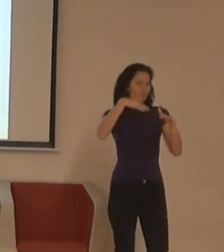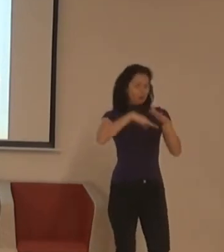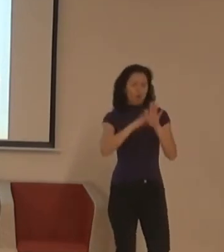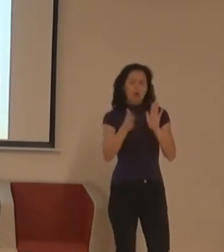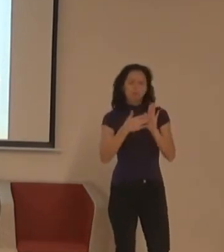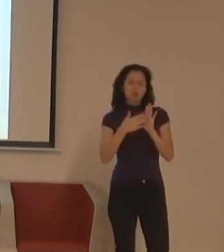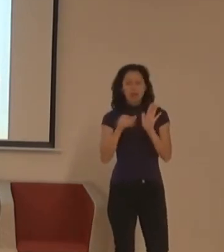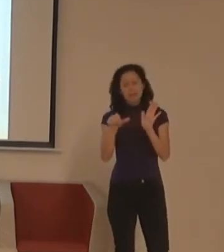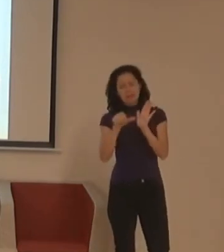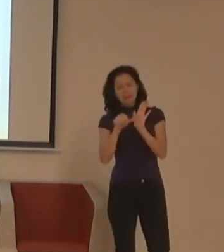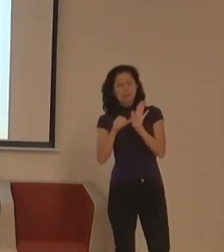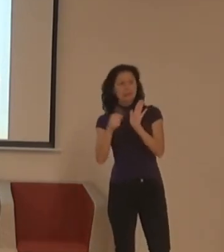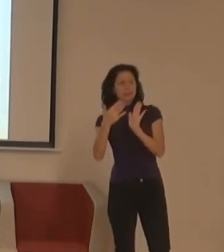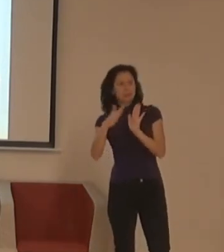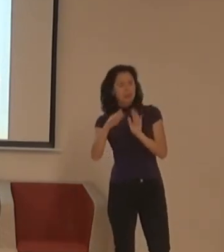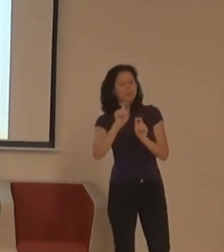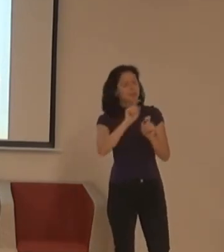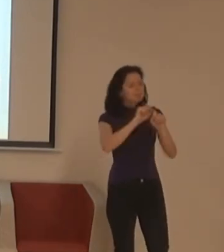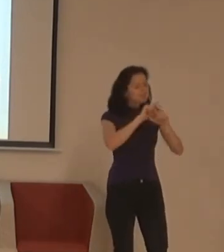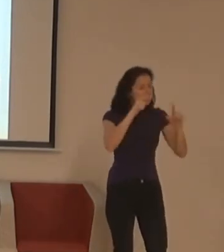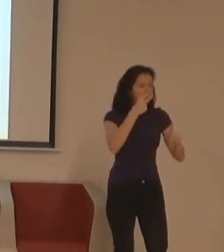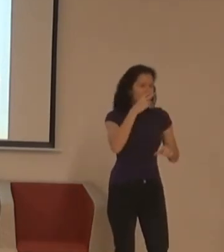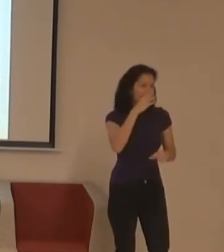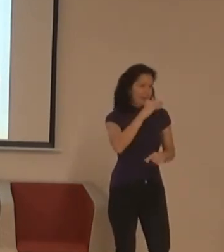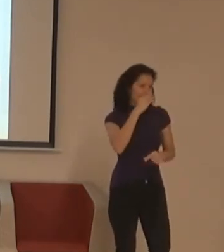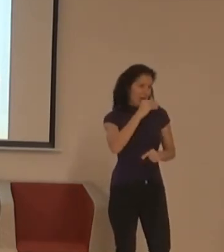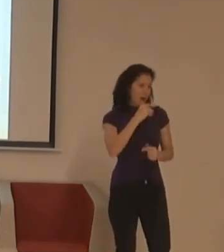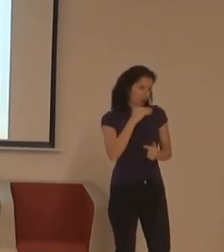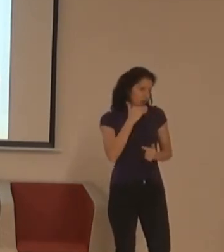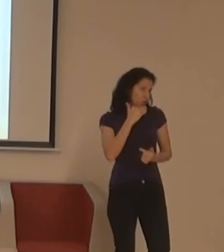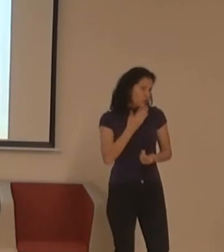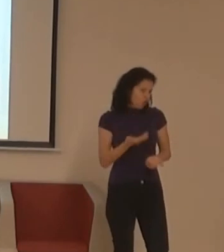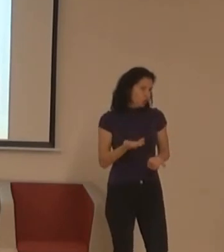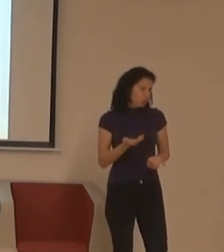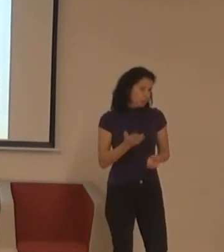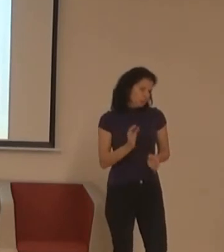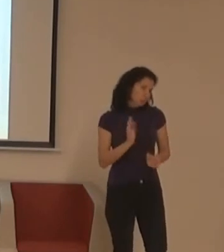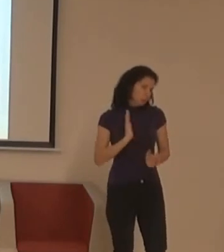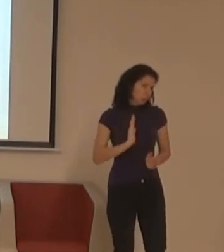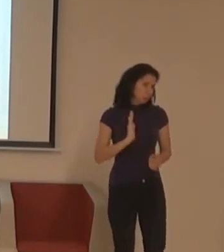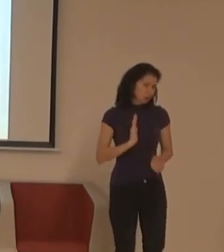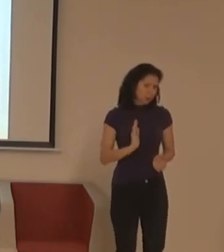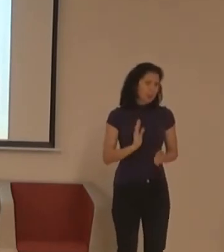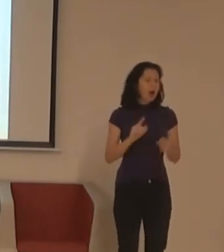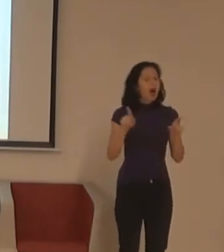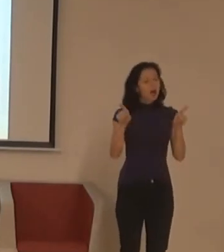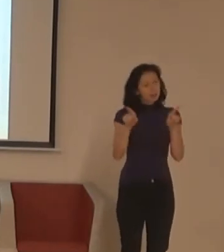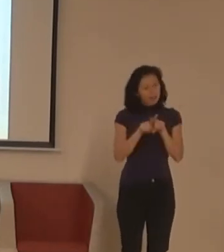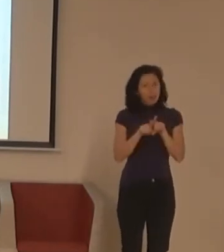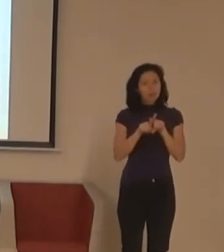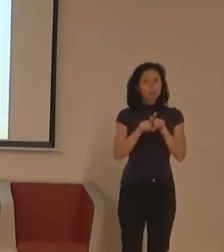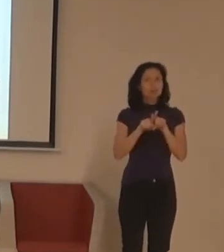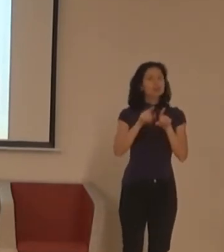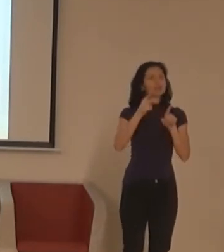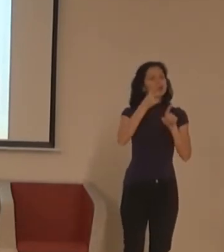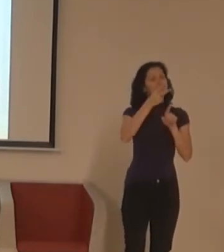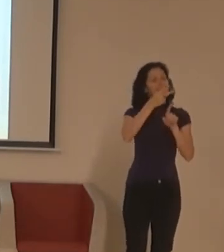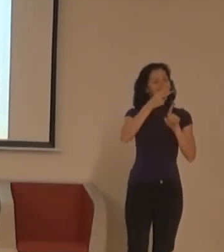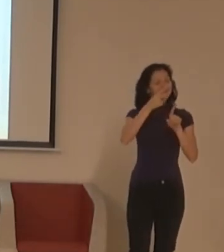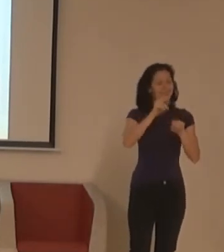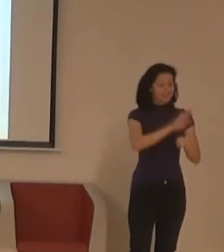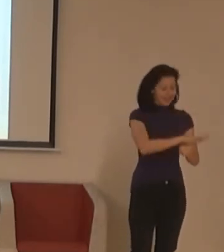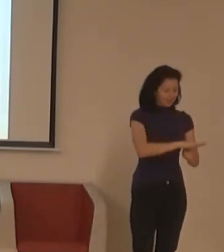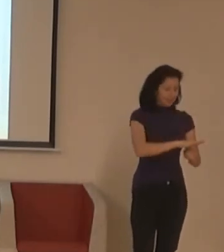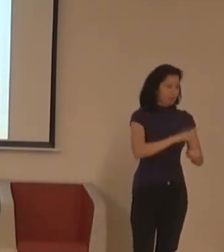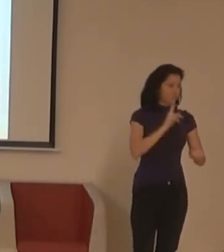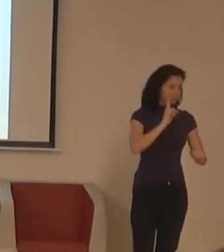což je na poměrnýchvý skupiny, která má asi 300 členů vcelku dost. A ukazovaly se tam třeba reakce některých rodičů neslyšících.